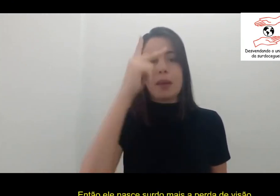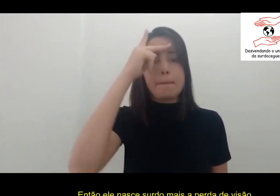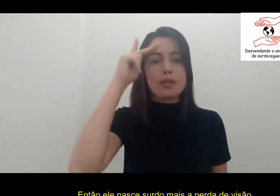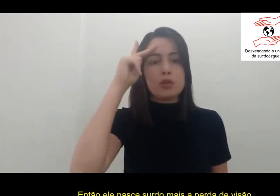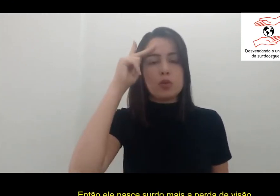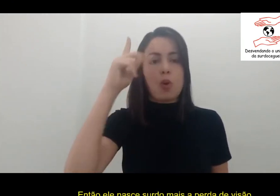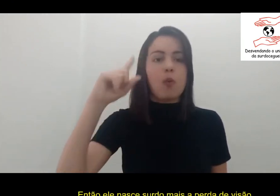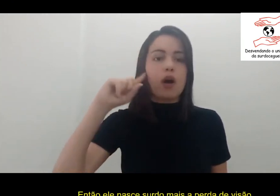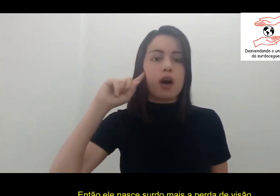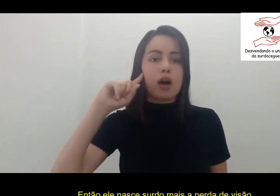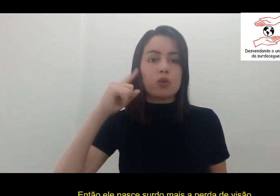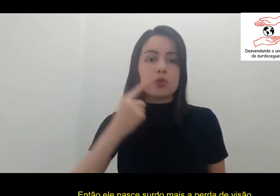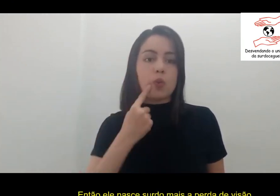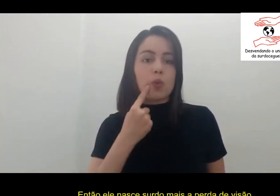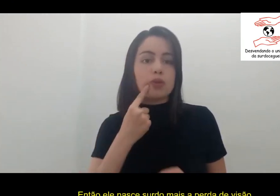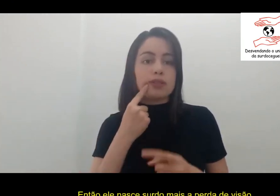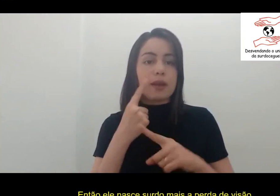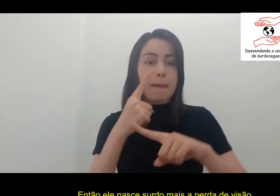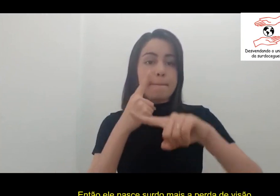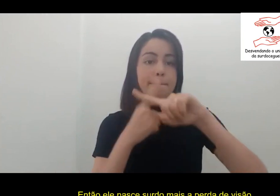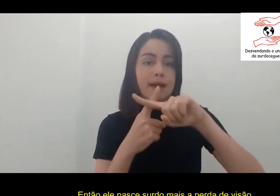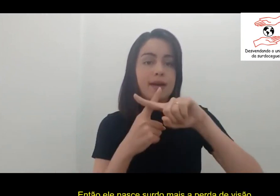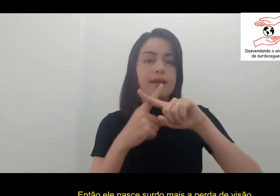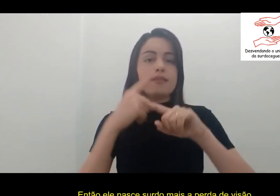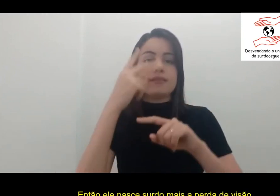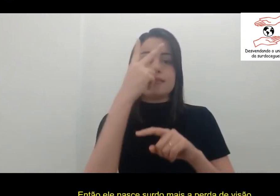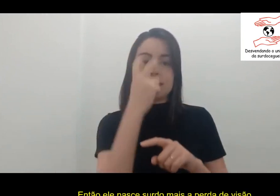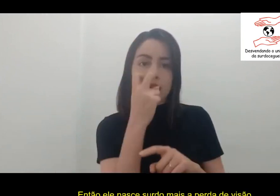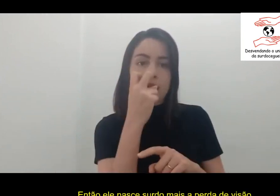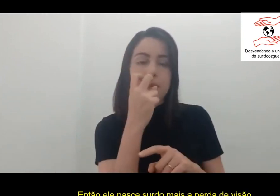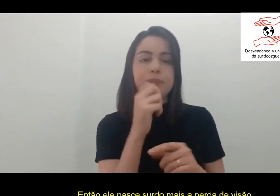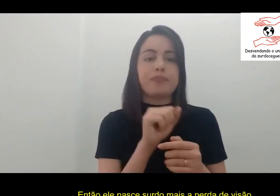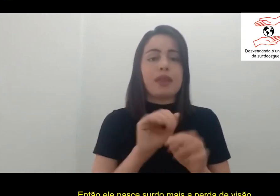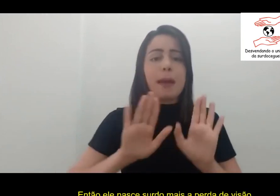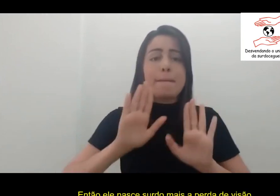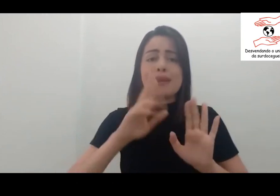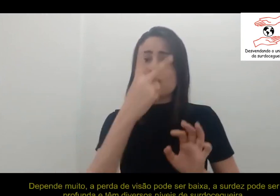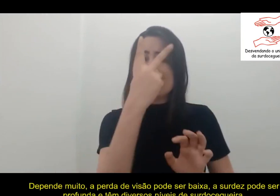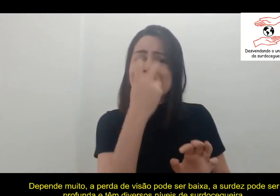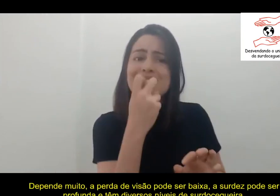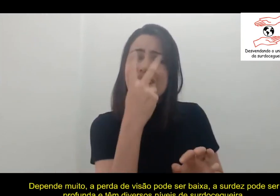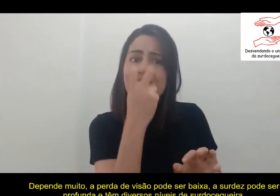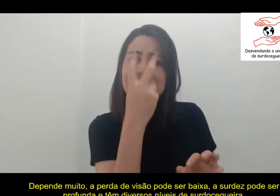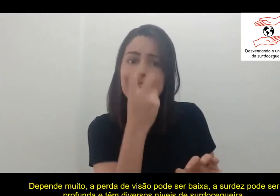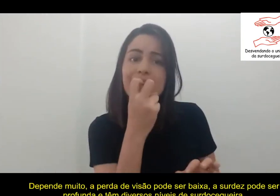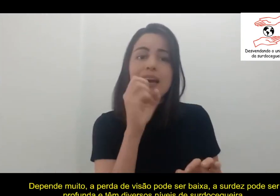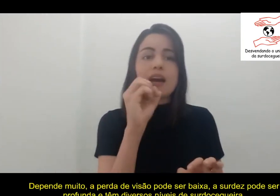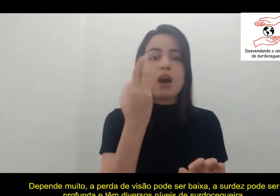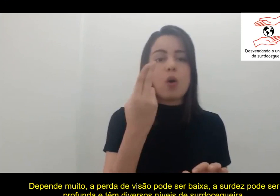ele nasce surdo, mas a perca de visão. Depende muito. A perca de visão